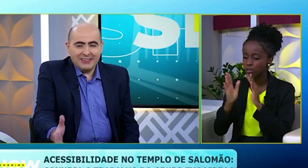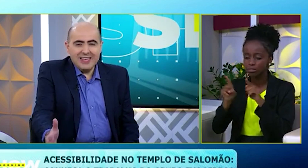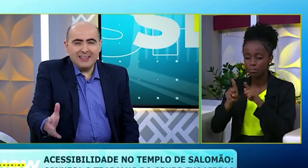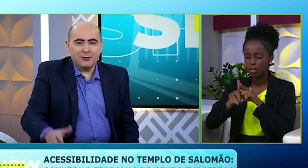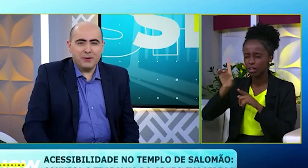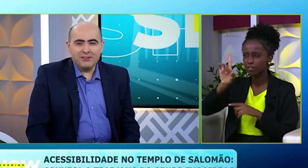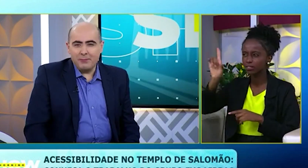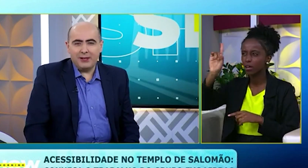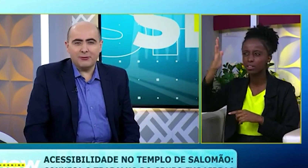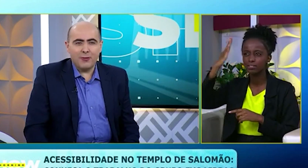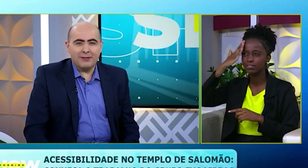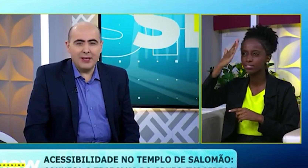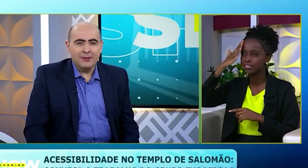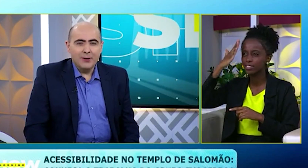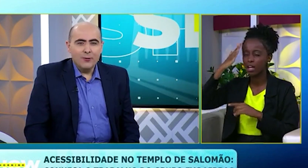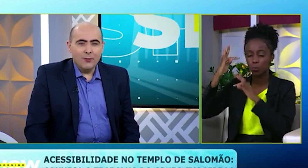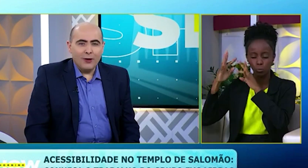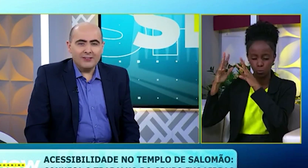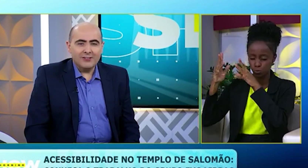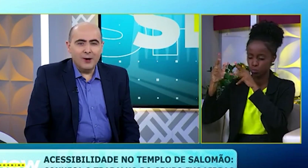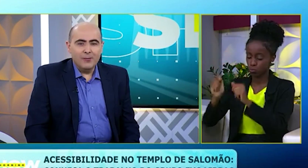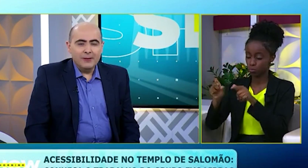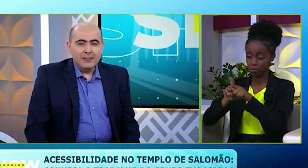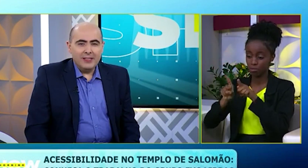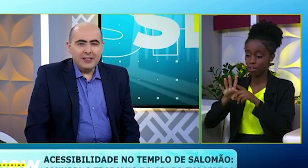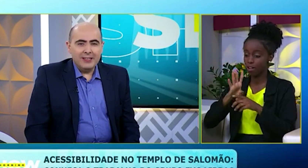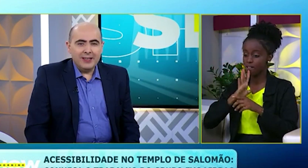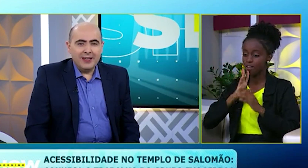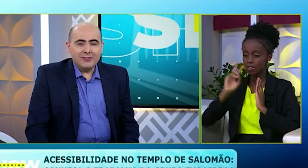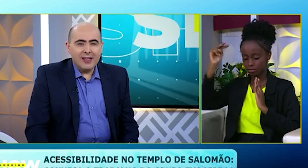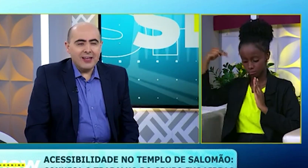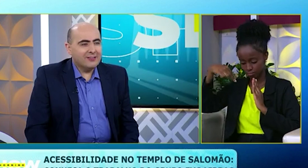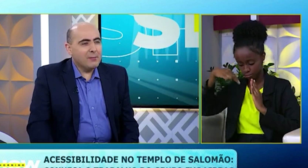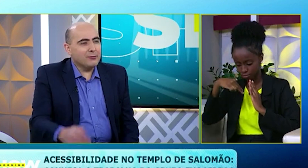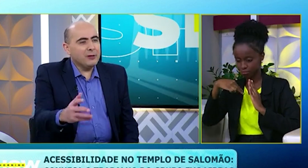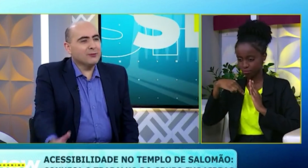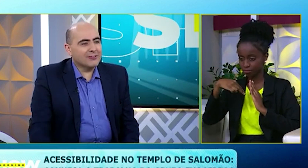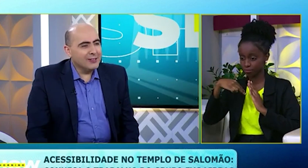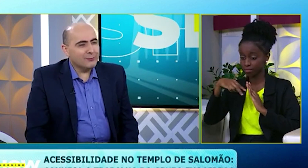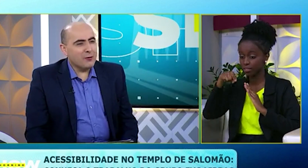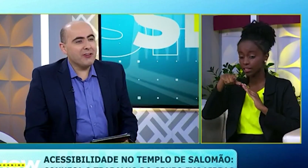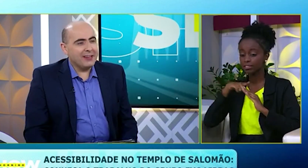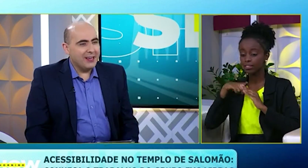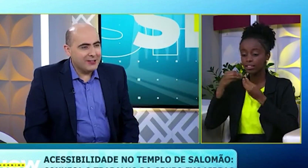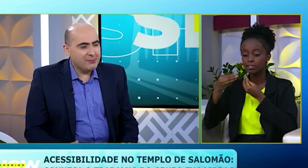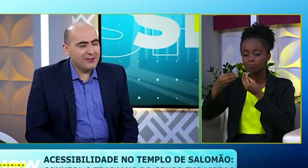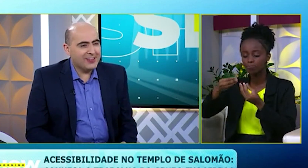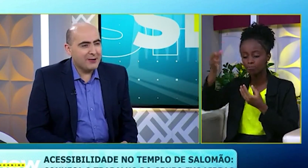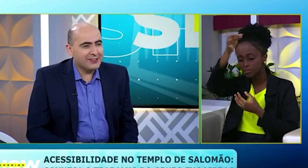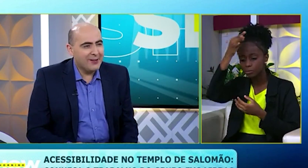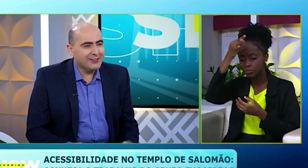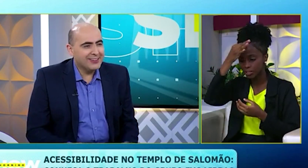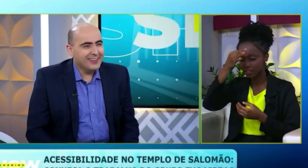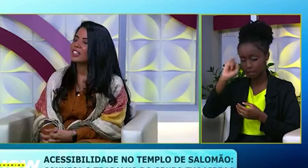esquadrinha os pensamentos, esquadrinha o coração. E eles têm que receber o Espírito Santo, converterem. Já se